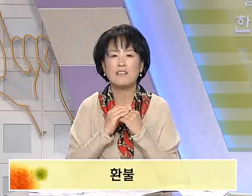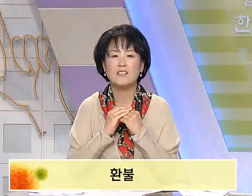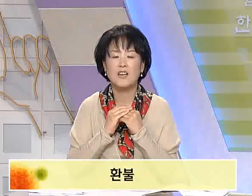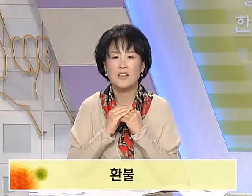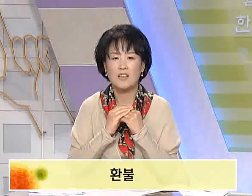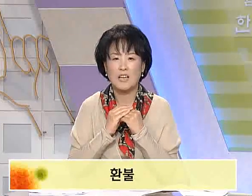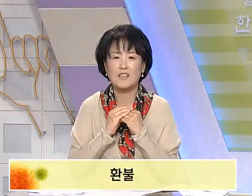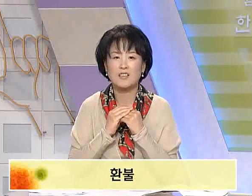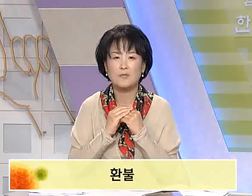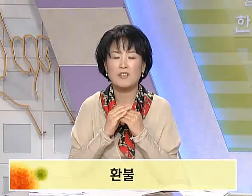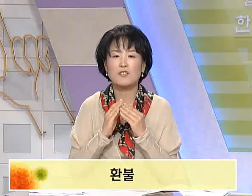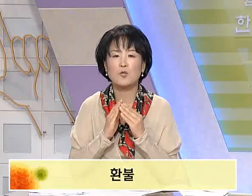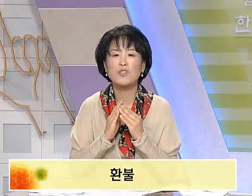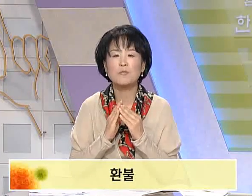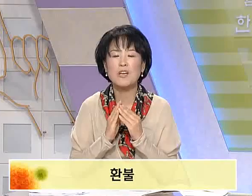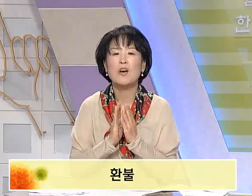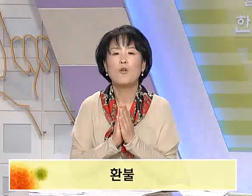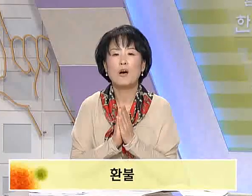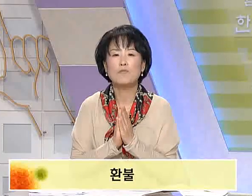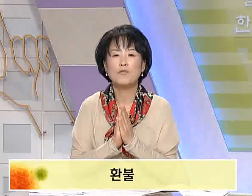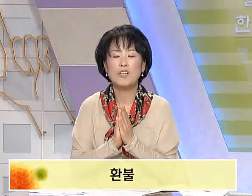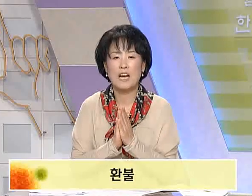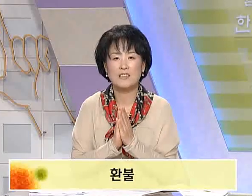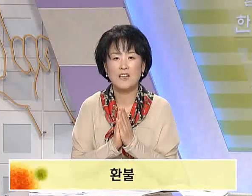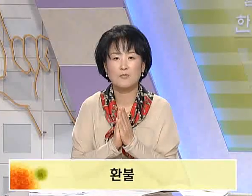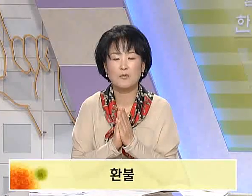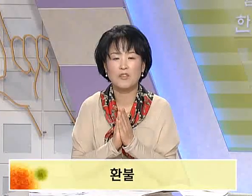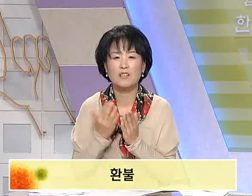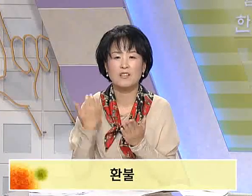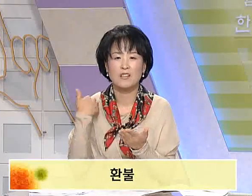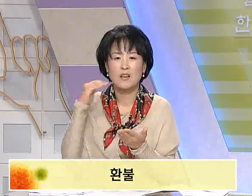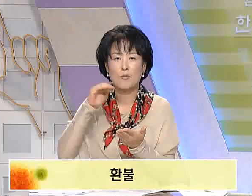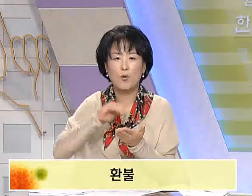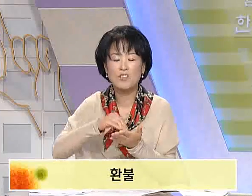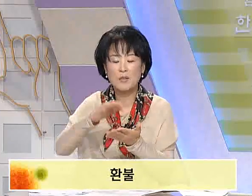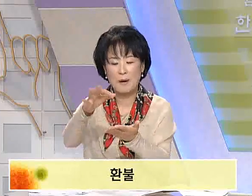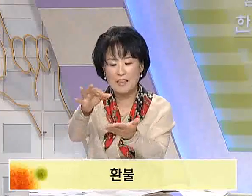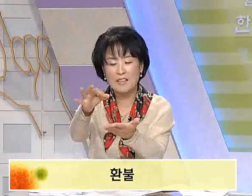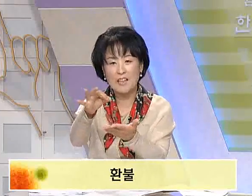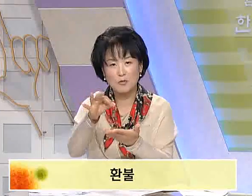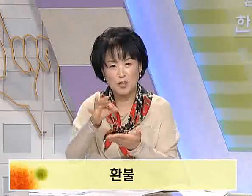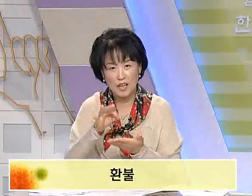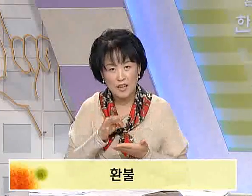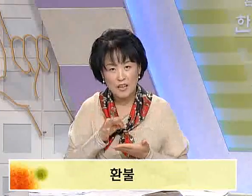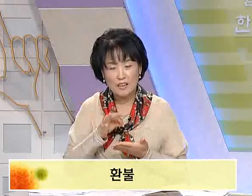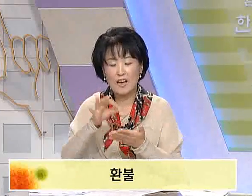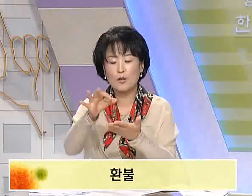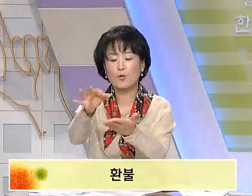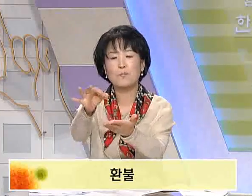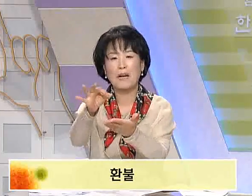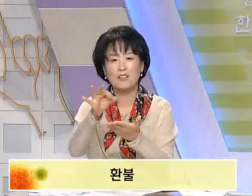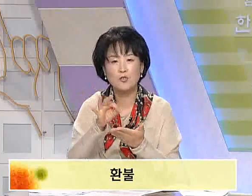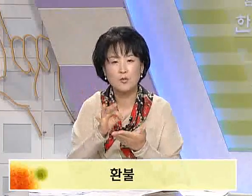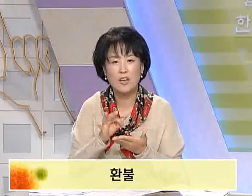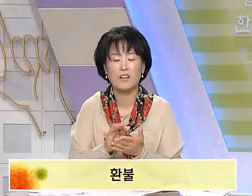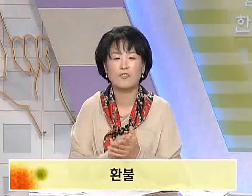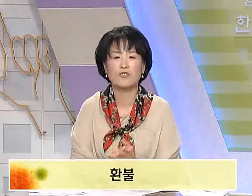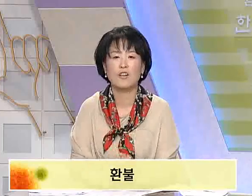받느냐에 따라 달리겠습니다. 예를 들어서 손님이 환불이 가능하냐 물어볼 때는 본인이 받기 때문에 내가 돈을 받는 쪽으로 해야 되겠고요.